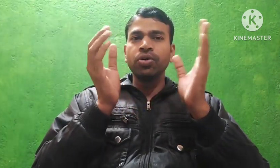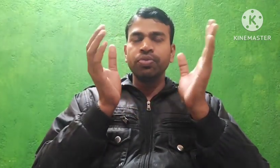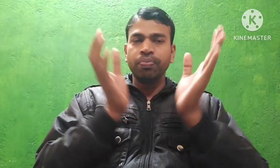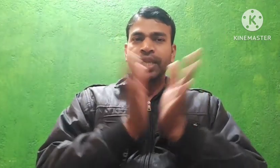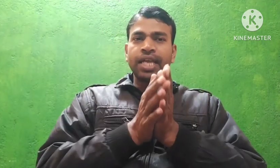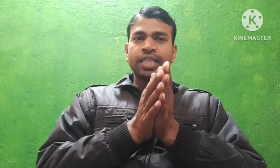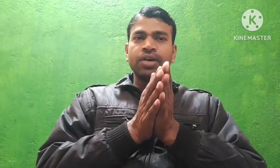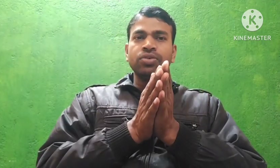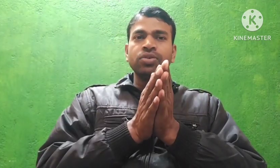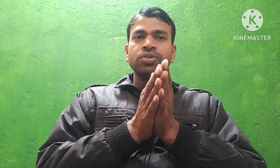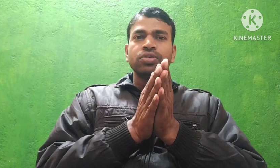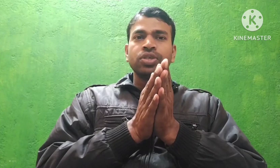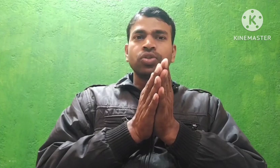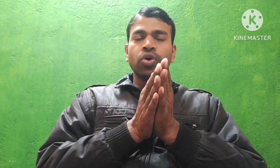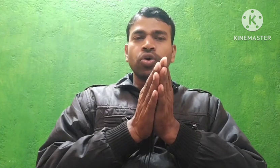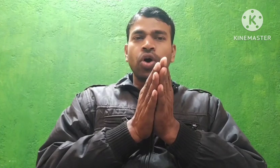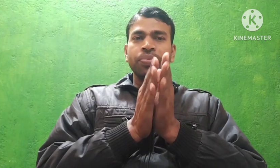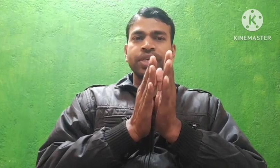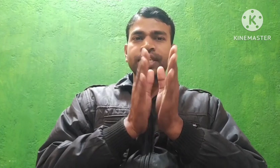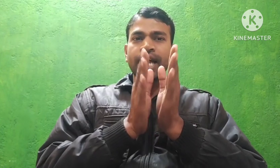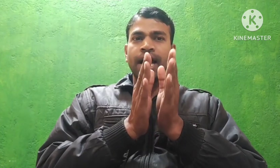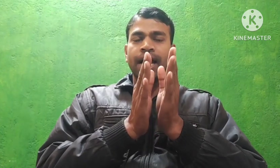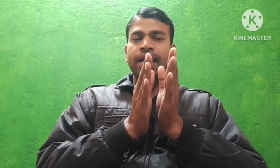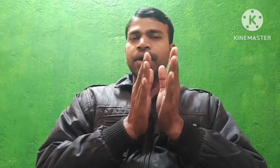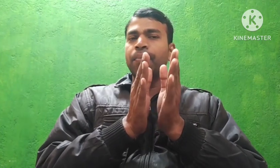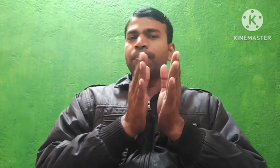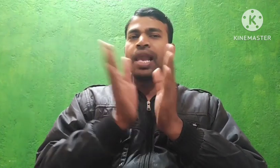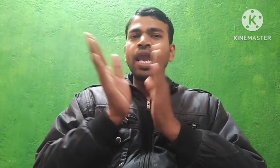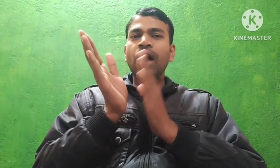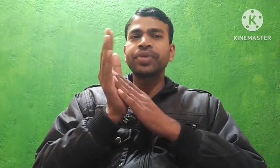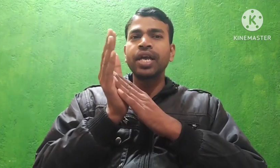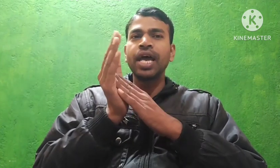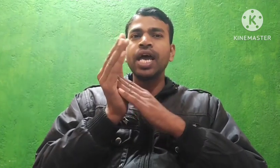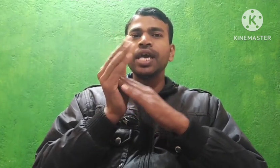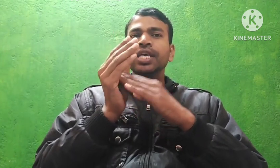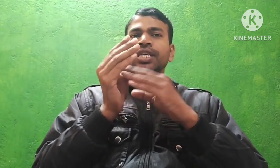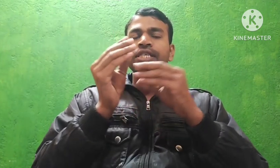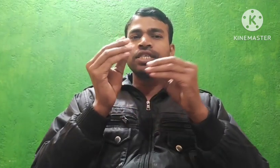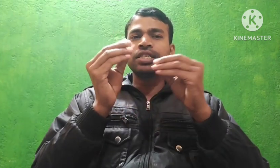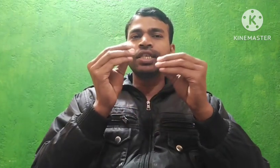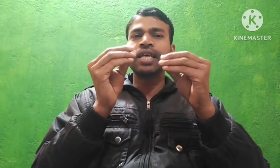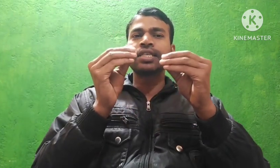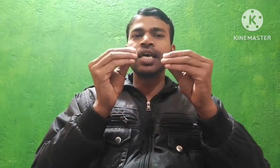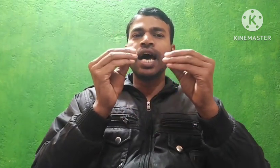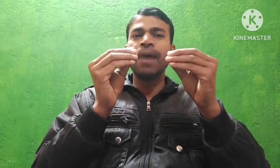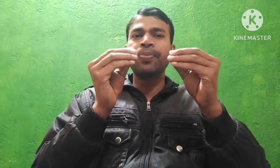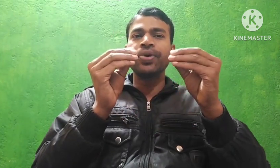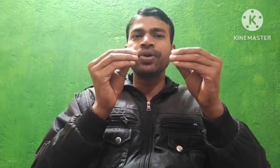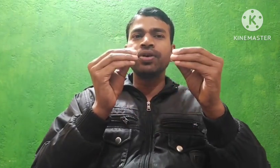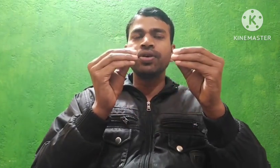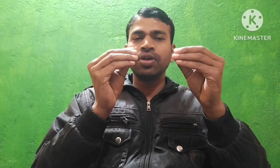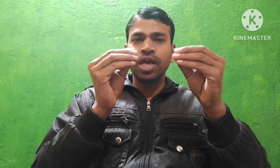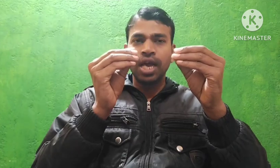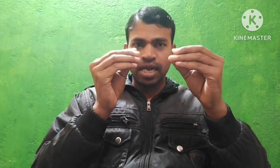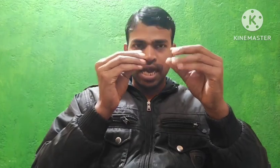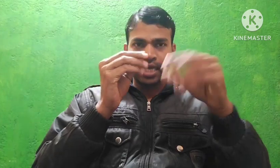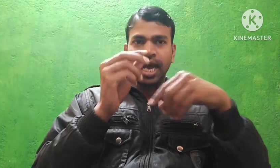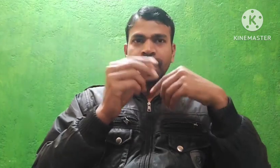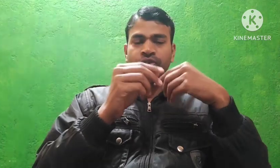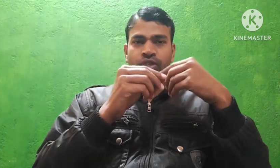बताता हूं कि दोनों ऑप्षन क्या है पहला ऑप्षन है कि जिस तरह से आप अठारा स्वा से